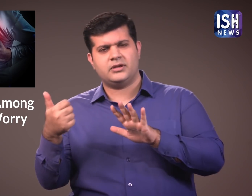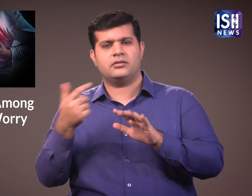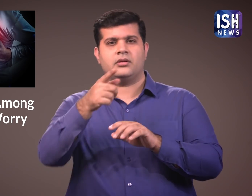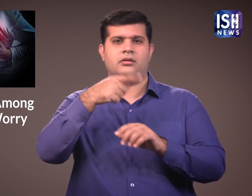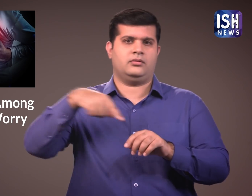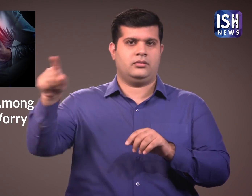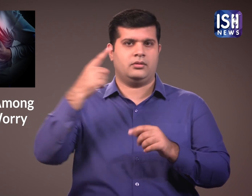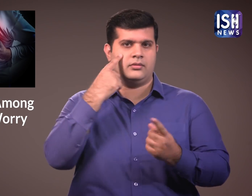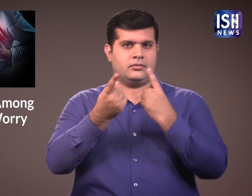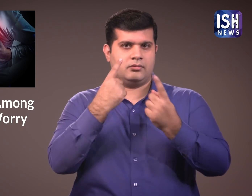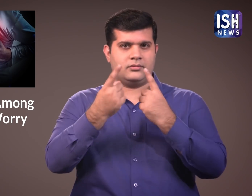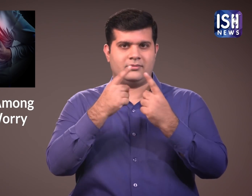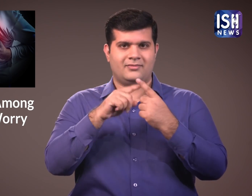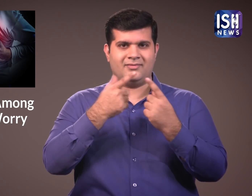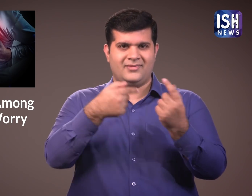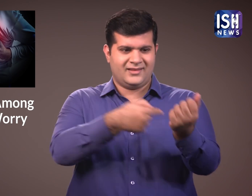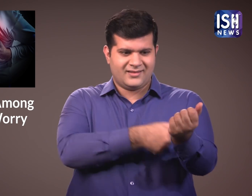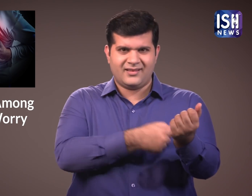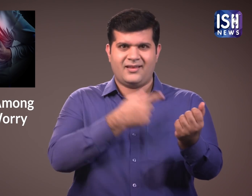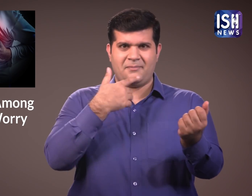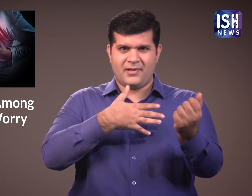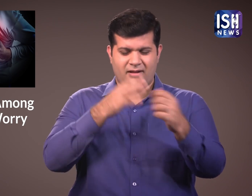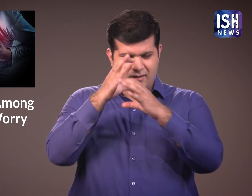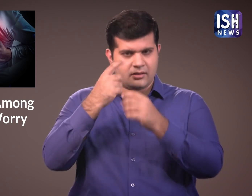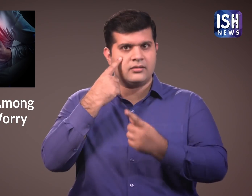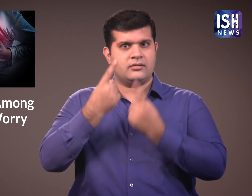पूरे शरीर की जांच की सलाह देते है।